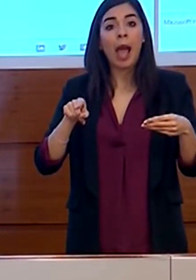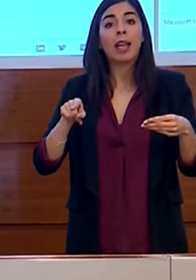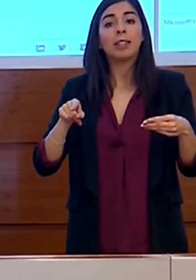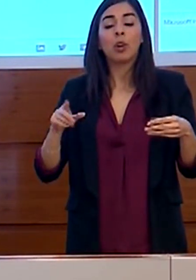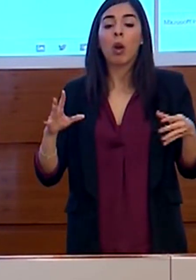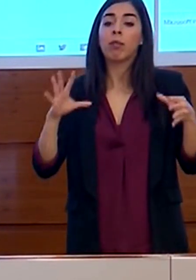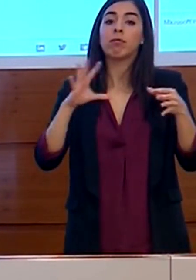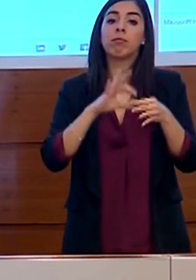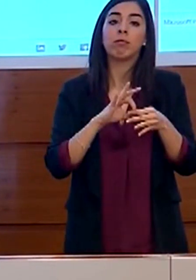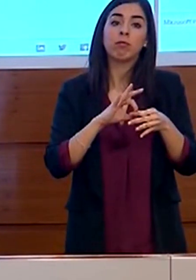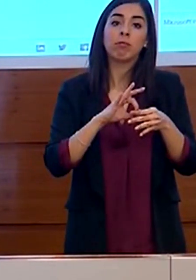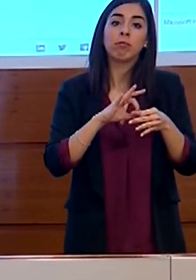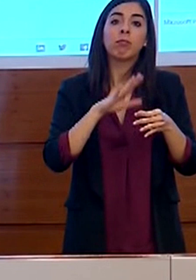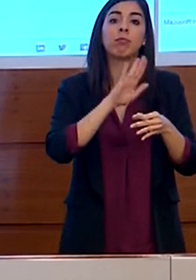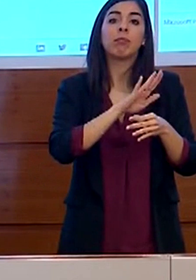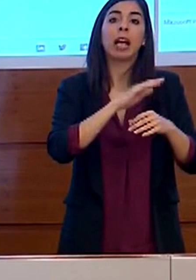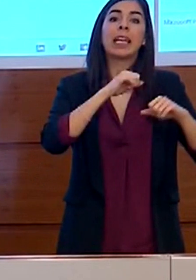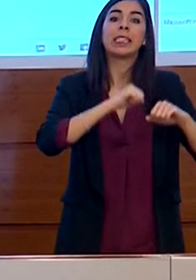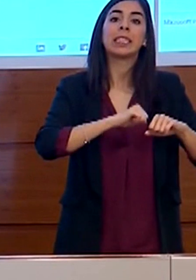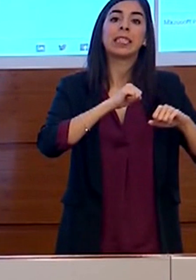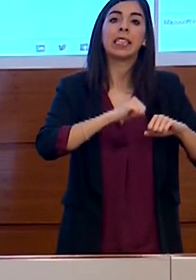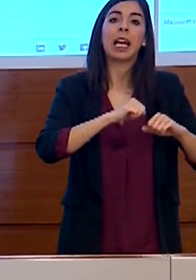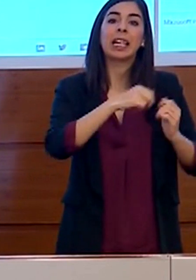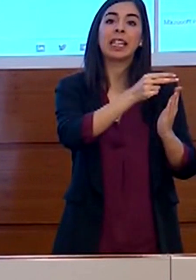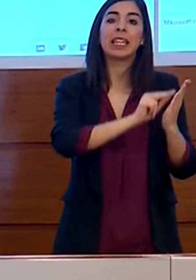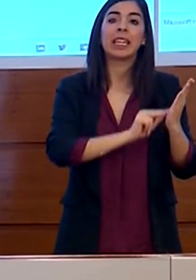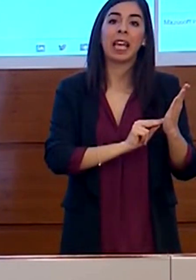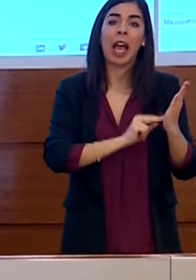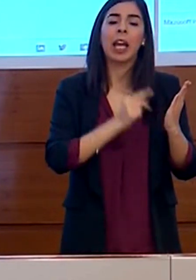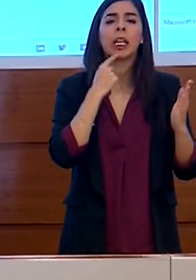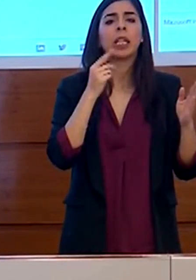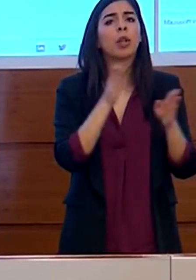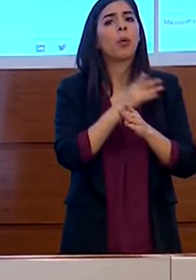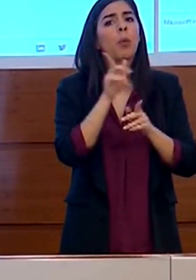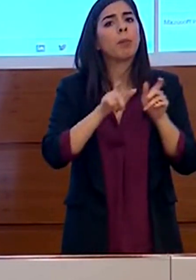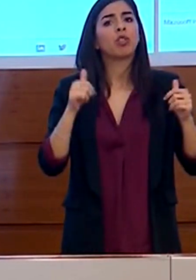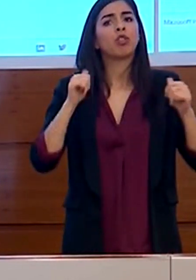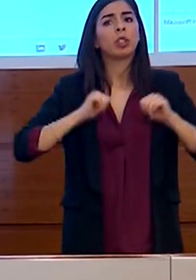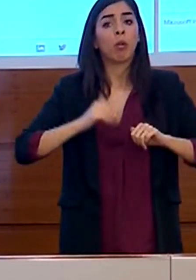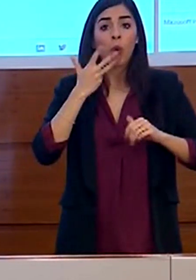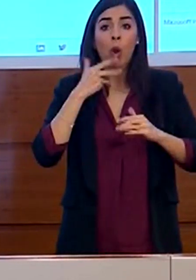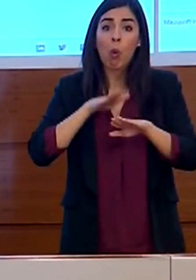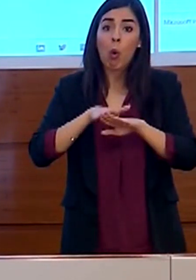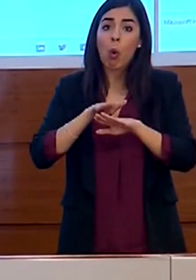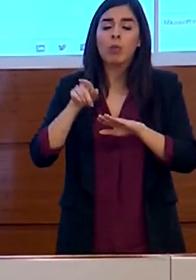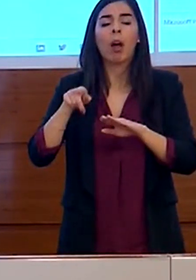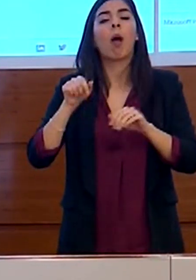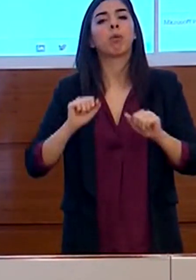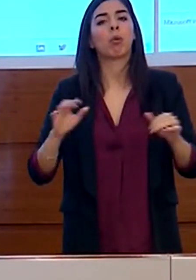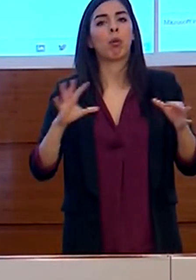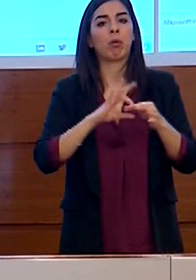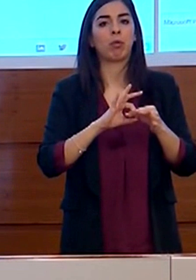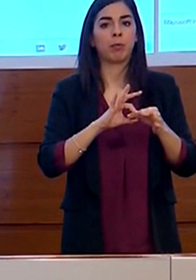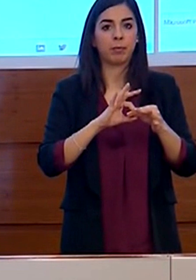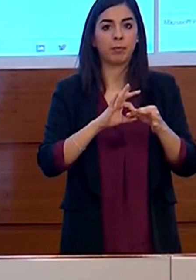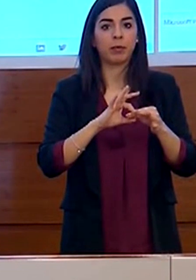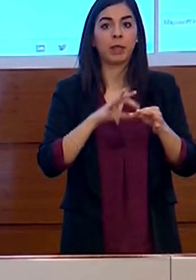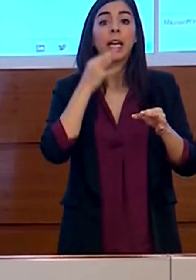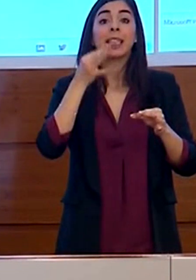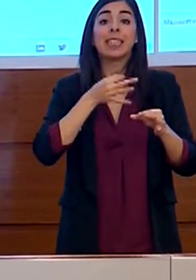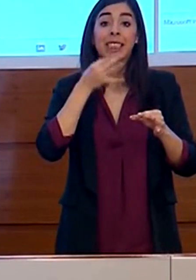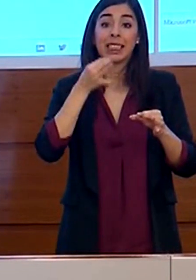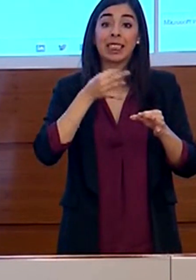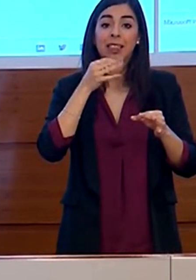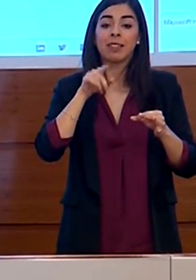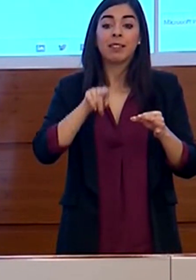sanitario di tutti i cittadini che intenderanno utilizzarla. E quindi sarà uno